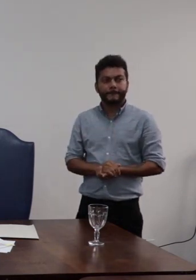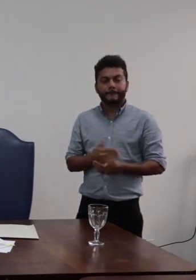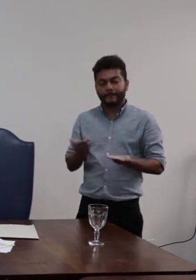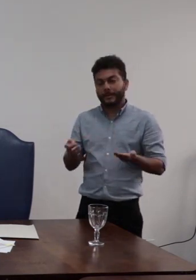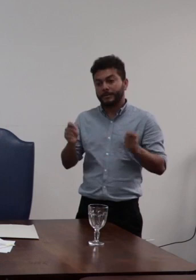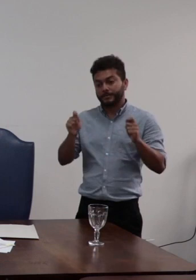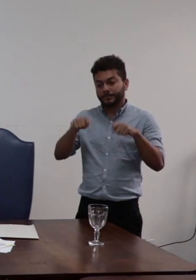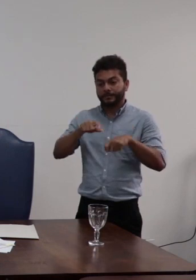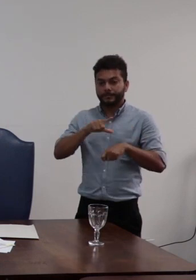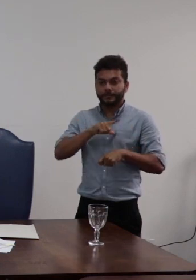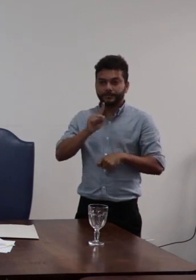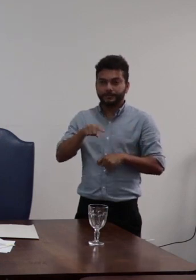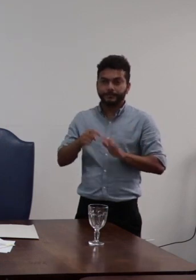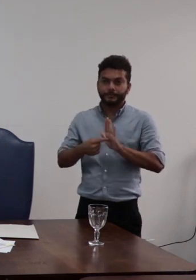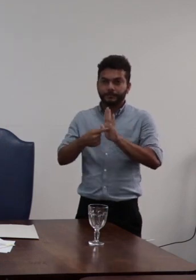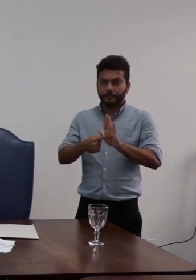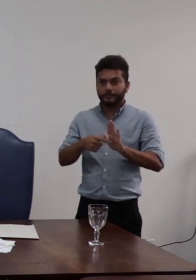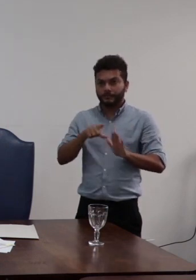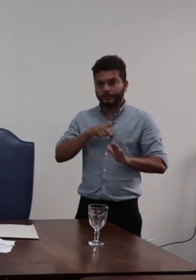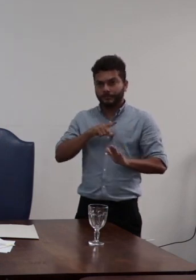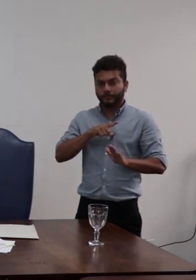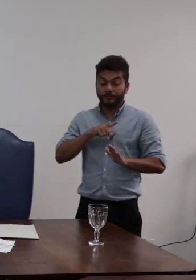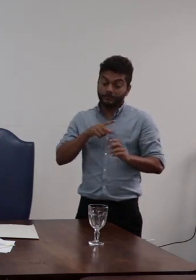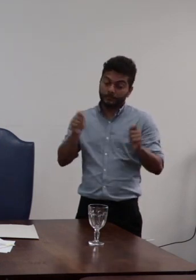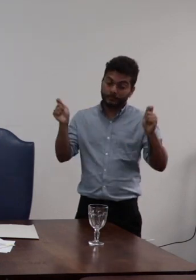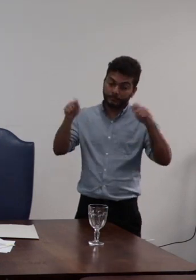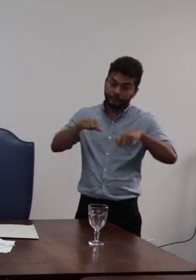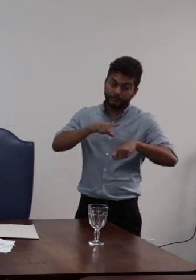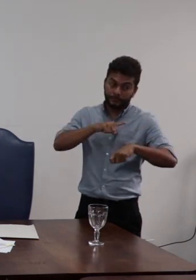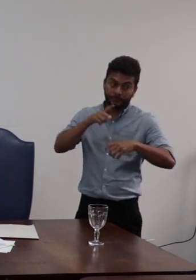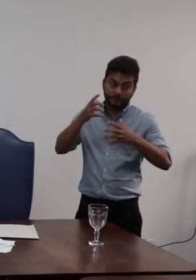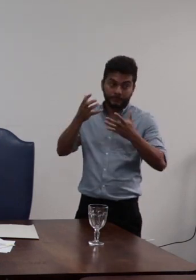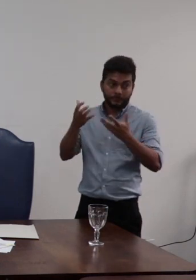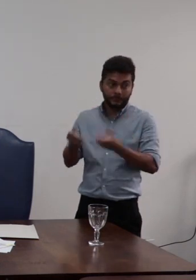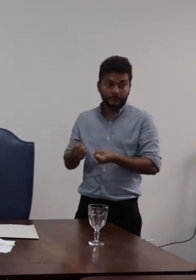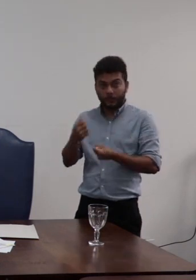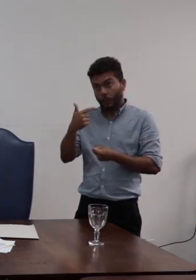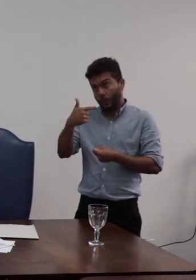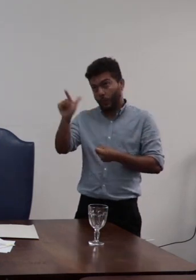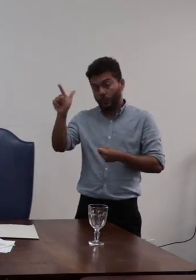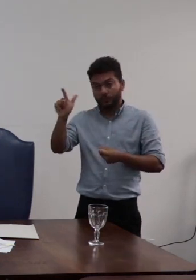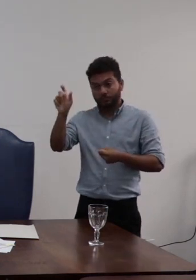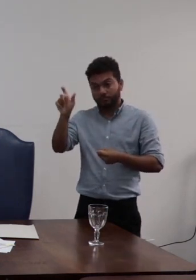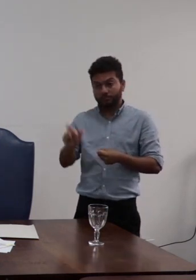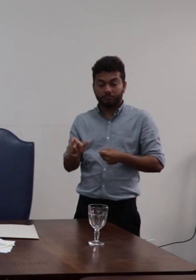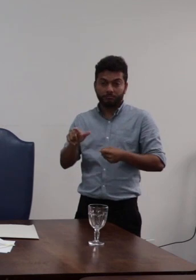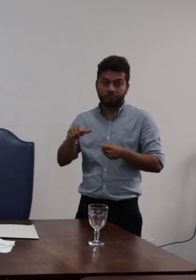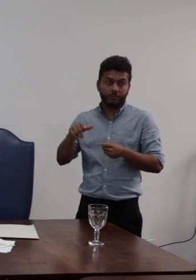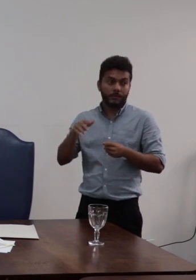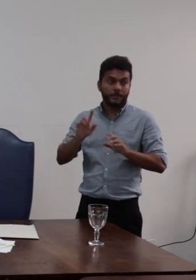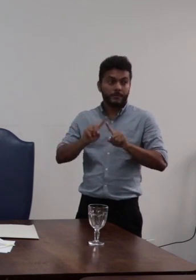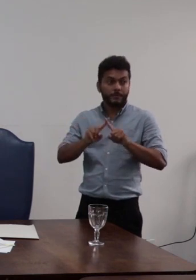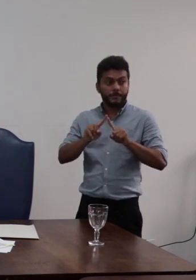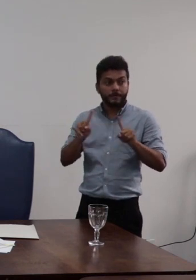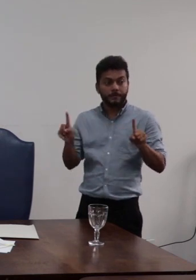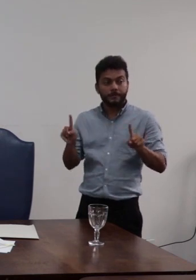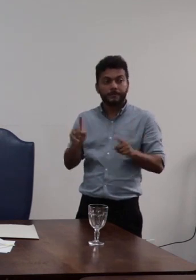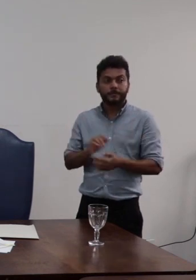dizer olha poderia acolher outra indicação e naturalmente essa